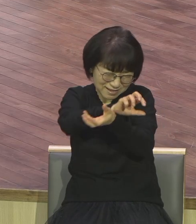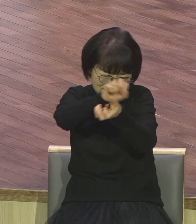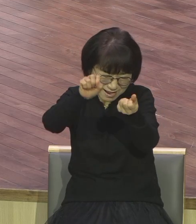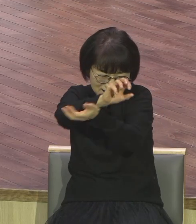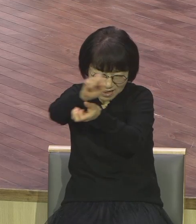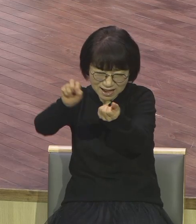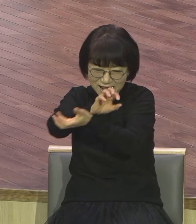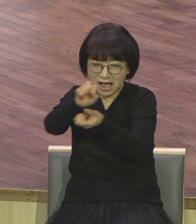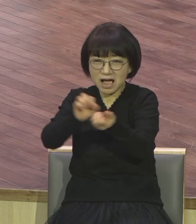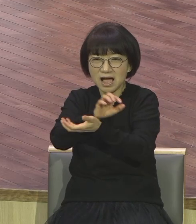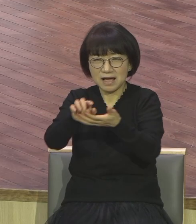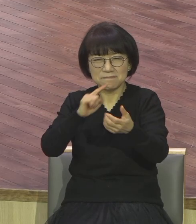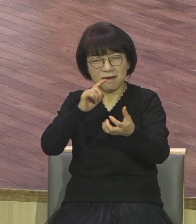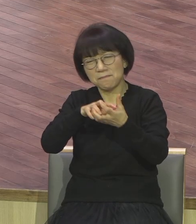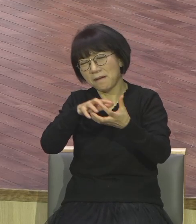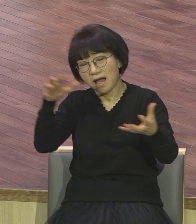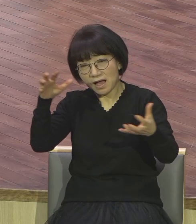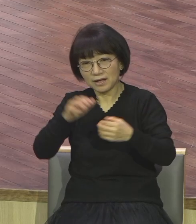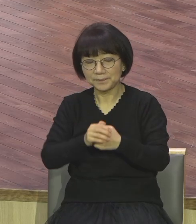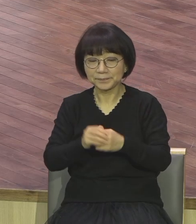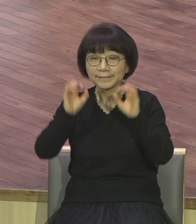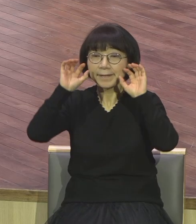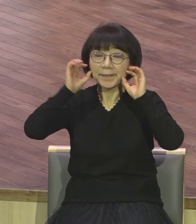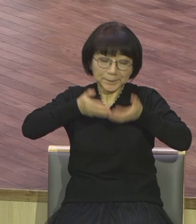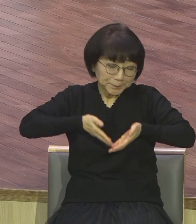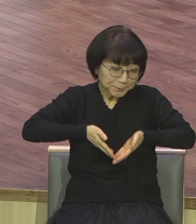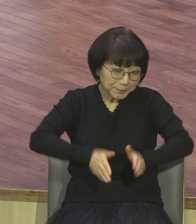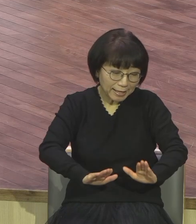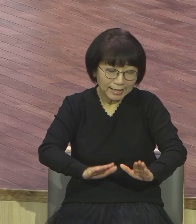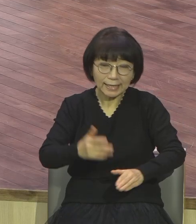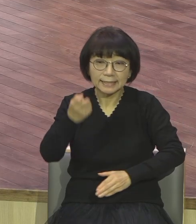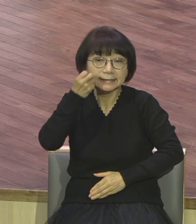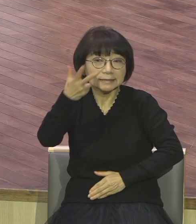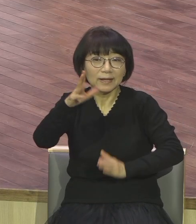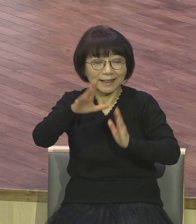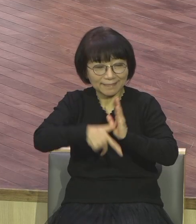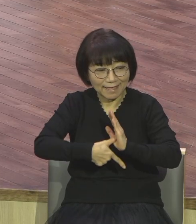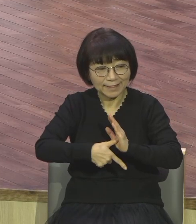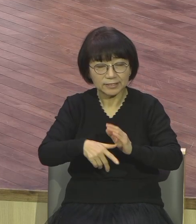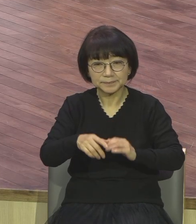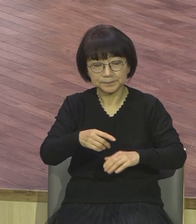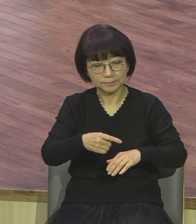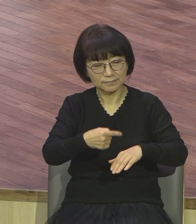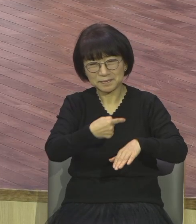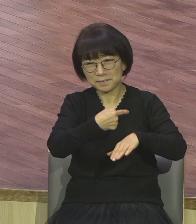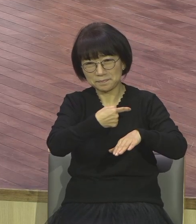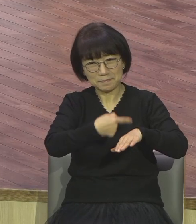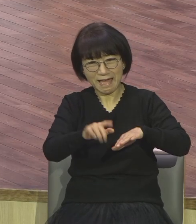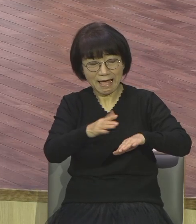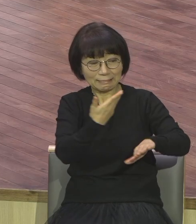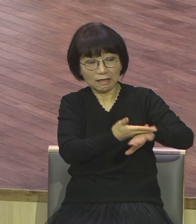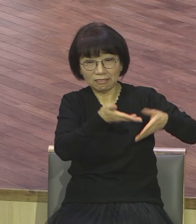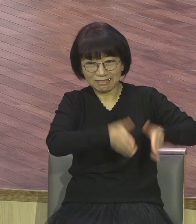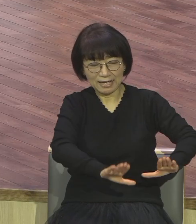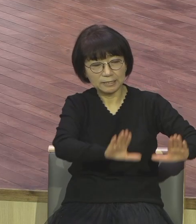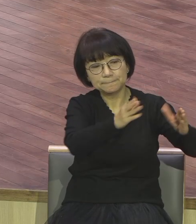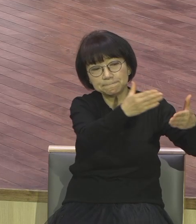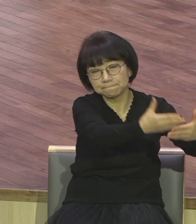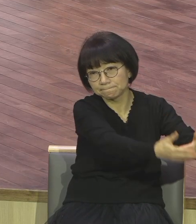생후 7개월 무릎에 입양된 정인희가 양부모에게 심각한 학대를 당하다가